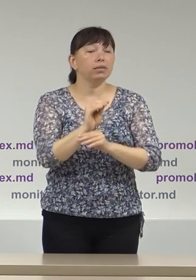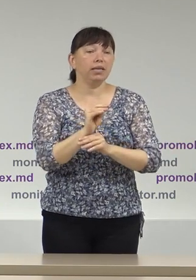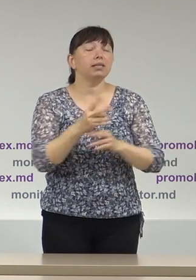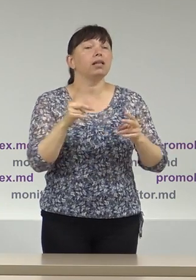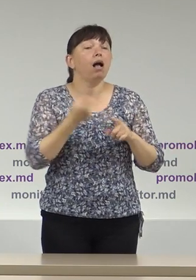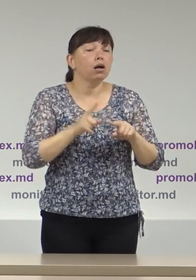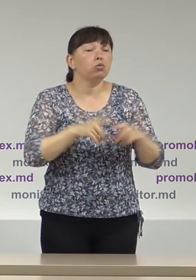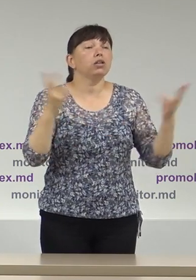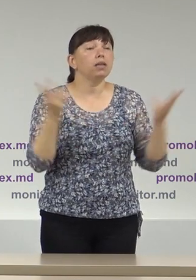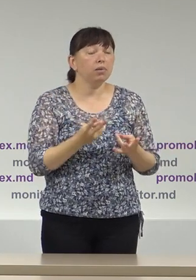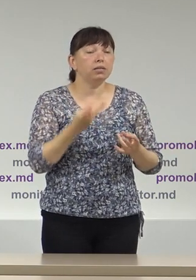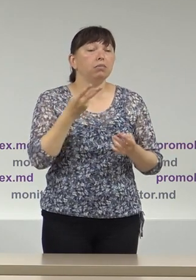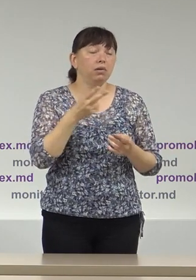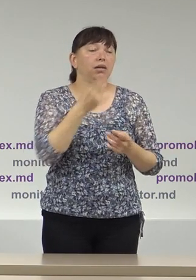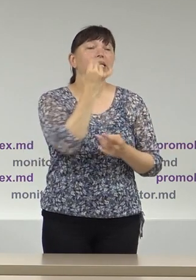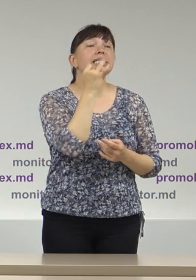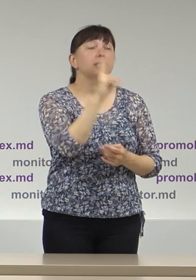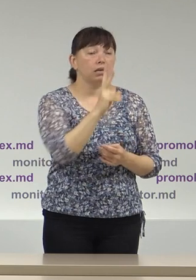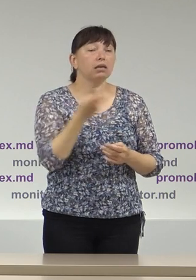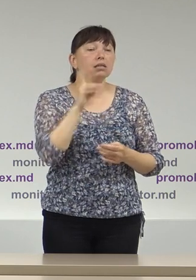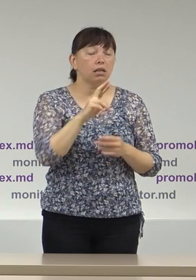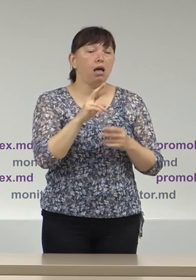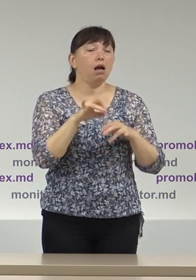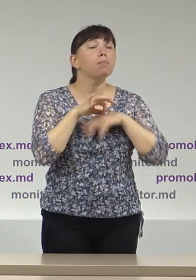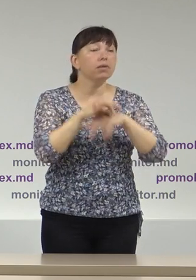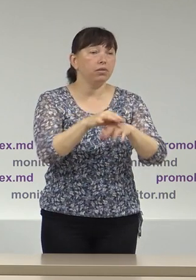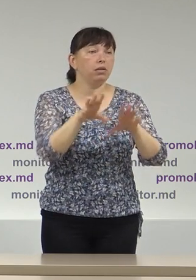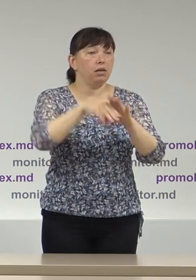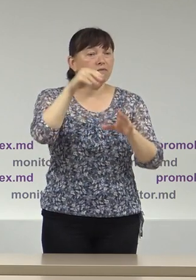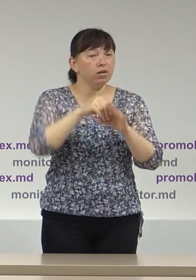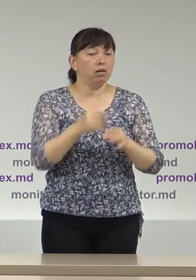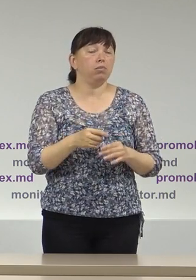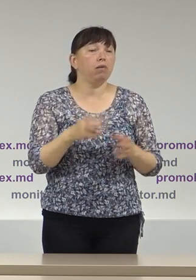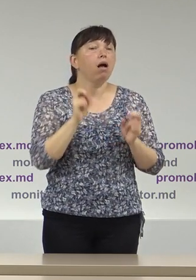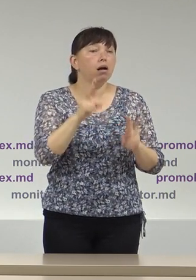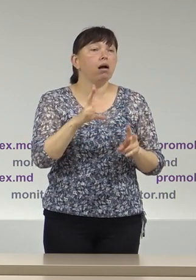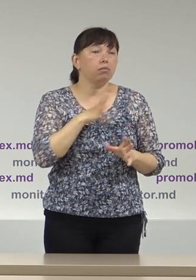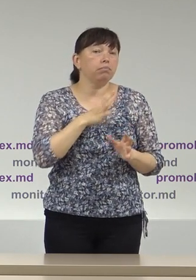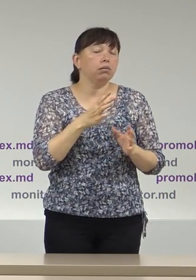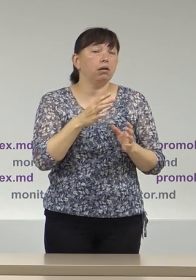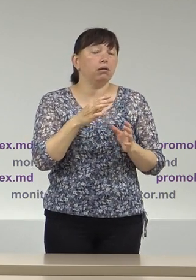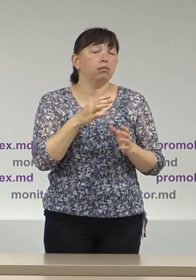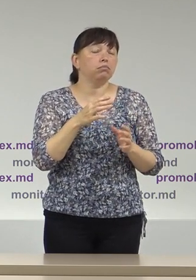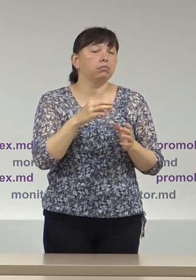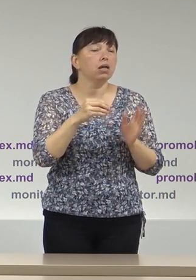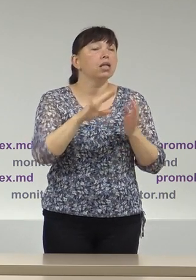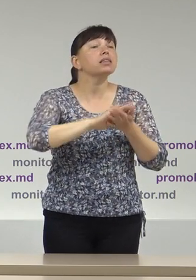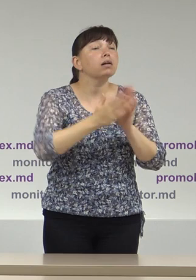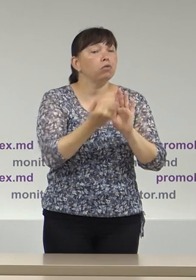necesare Comisiei Electorale Centrale pentru Organizarea Alegerilor conform divizului pe care și l-a stabilit anterior.